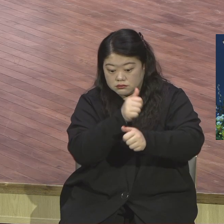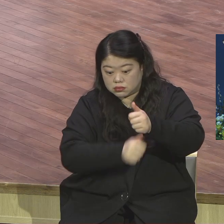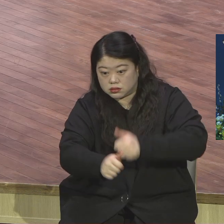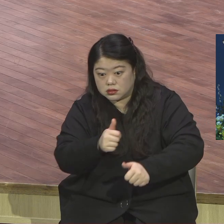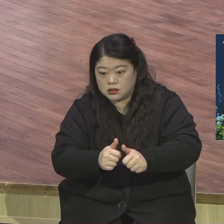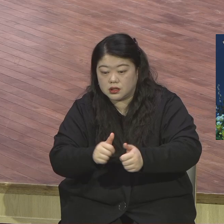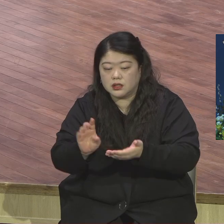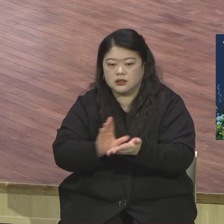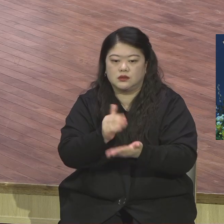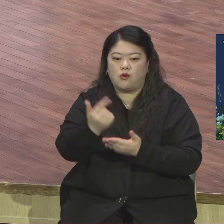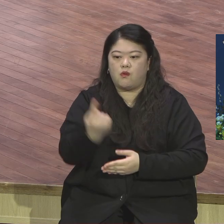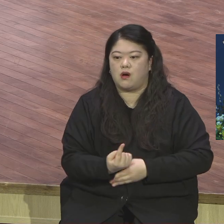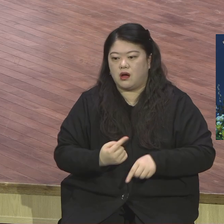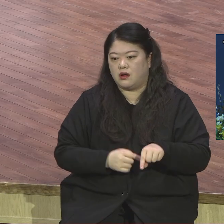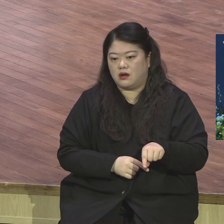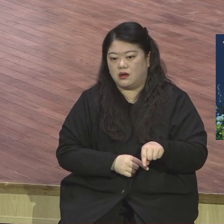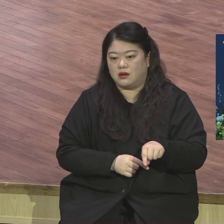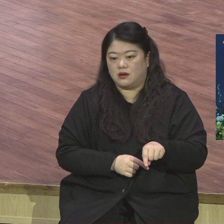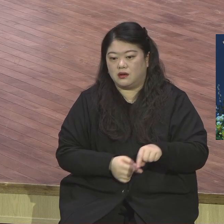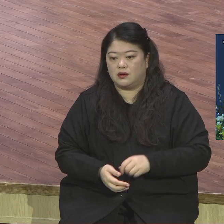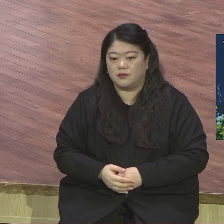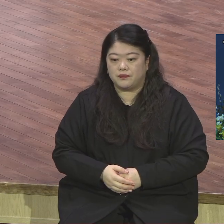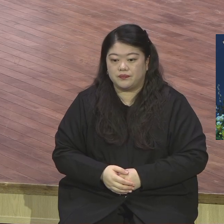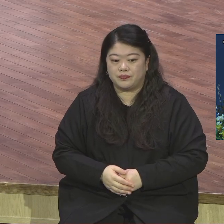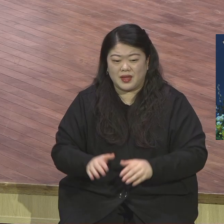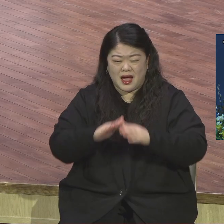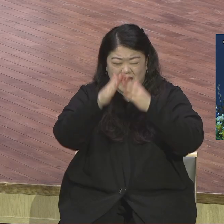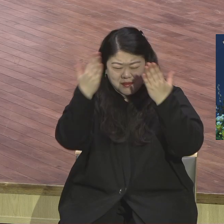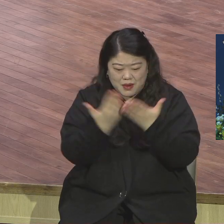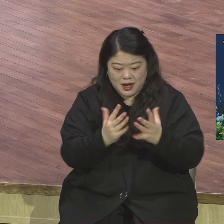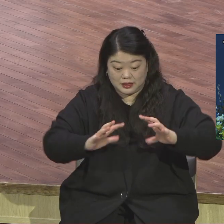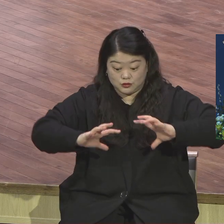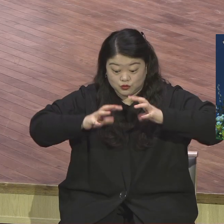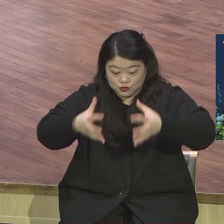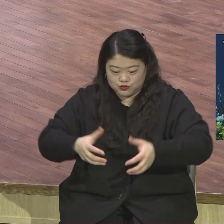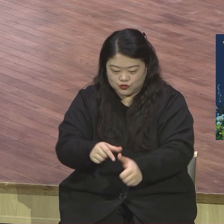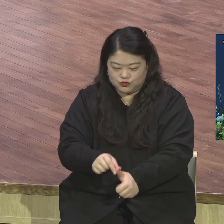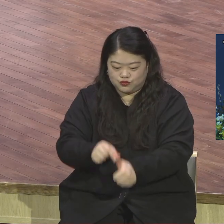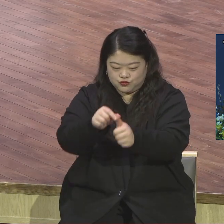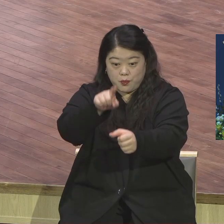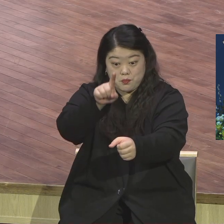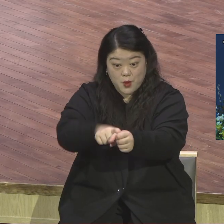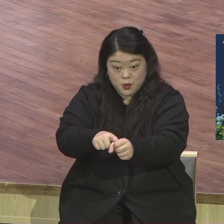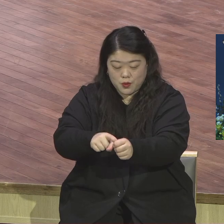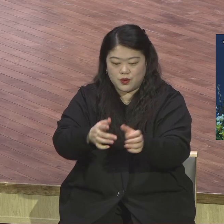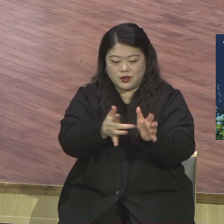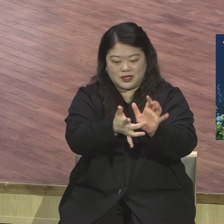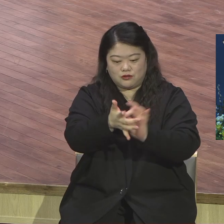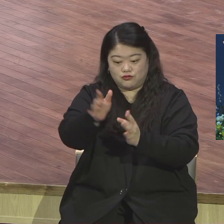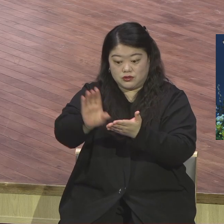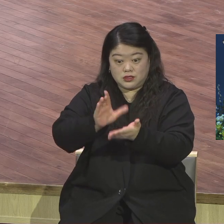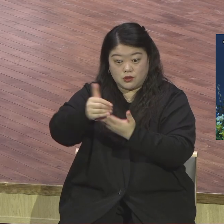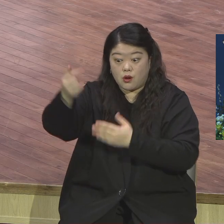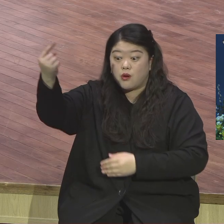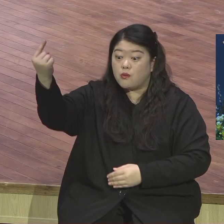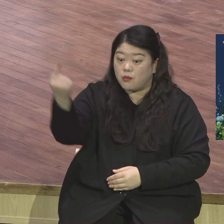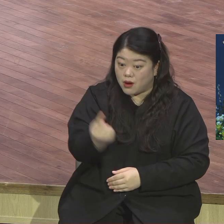망국을 구원할 메시야 예수가 그리스도로 오시고 예수가 그리스도